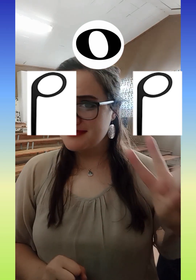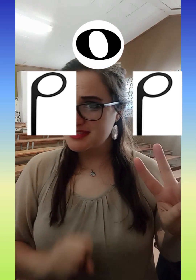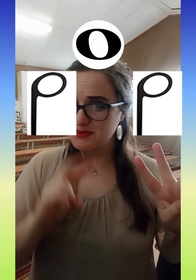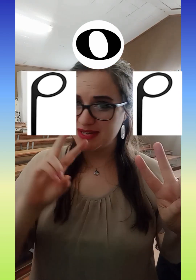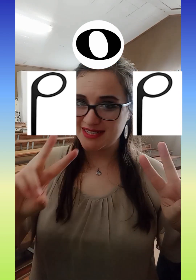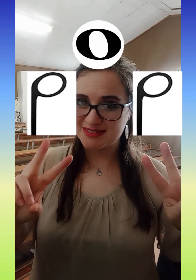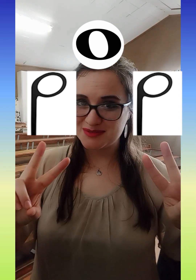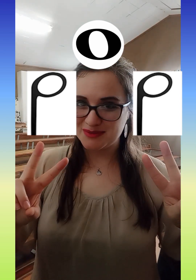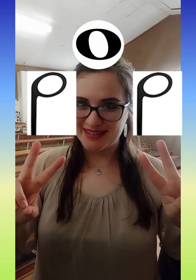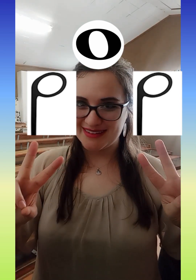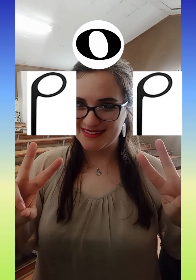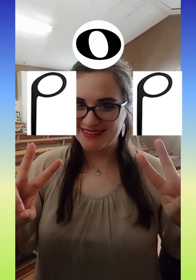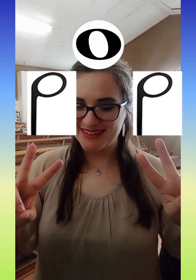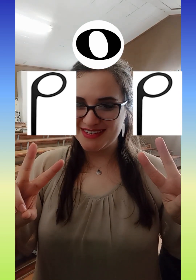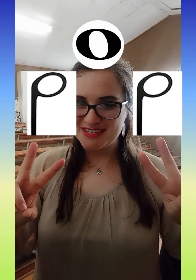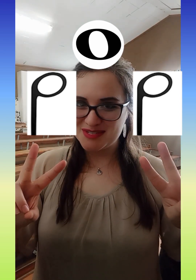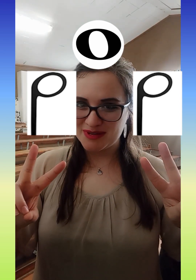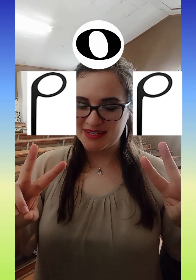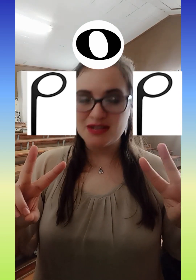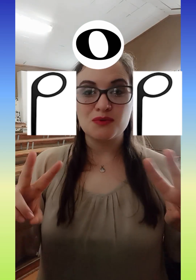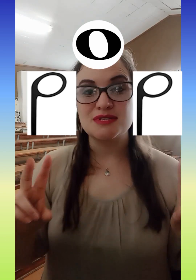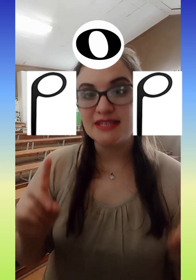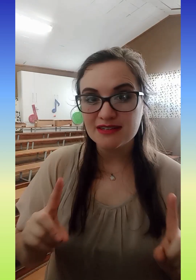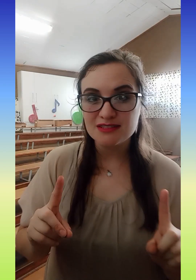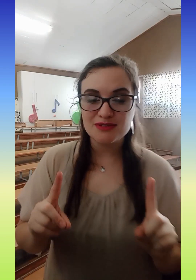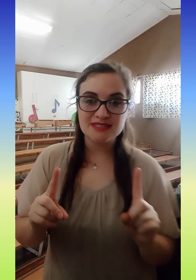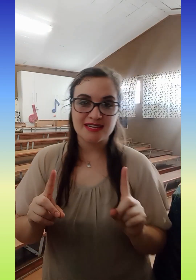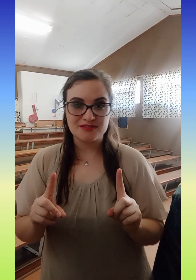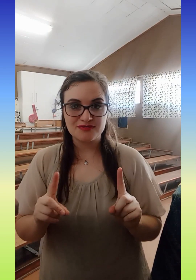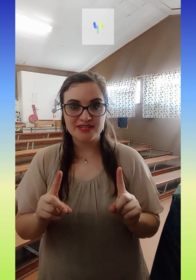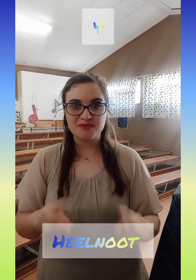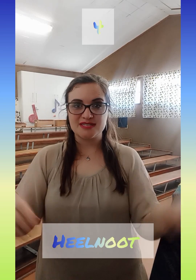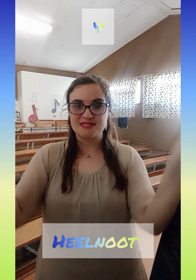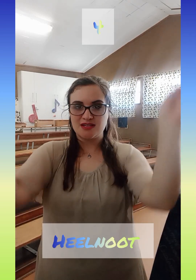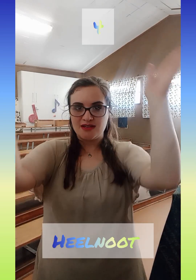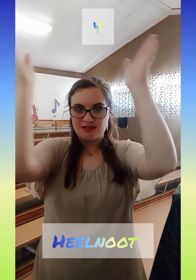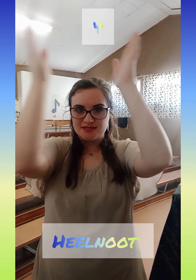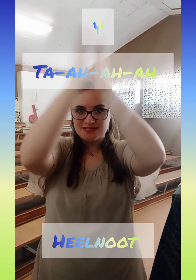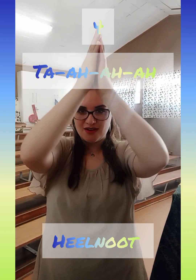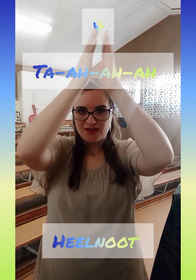Twee en twee. So, ons heel noot het vier beats. Ta.